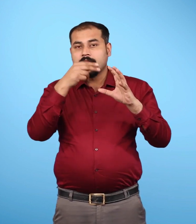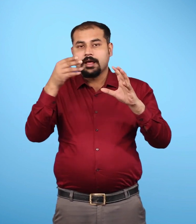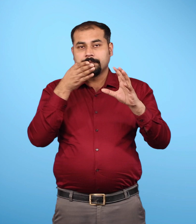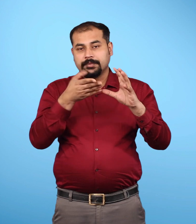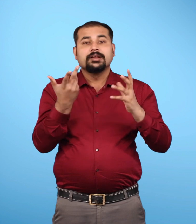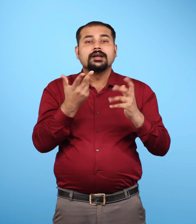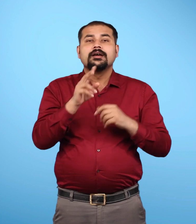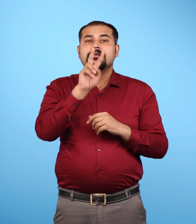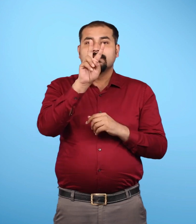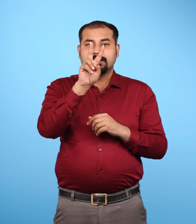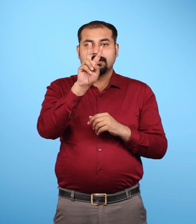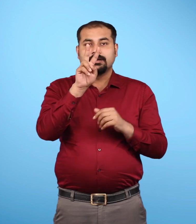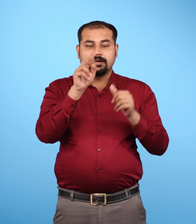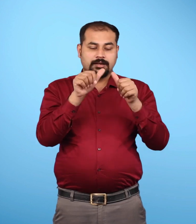जिसे वायुमंडल कहा जाता है